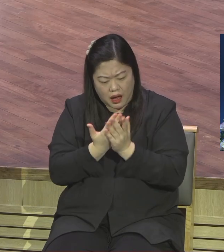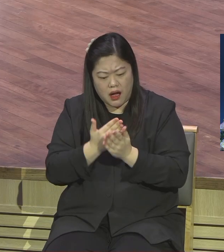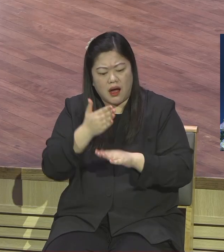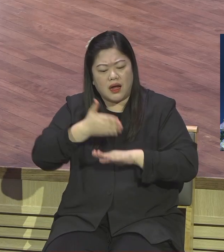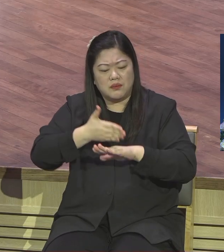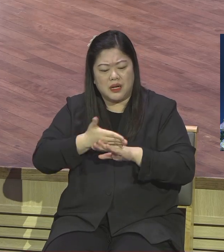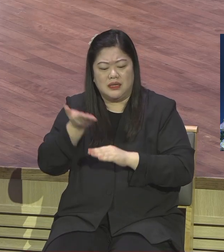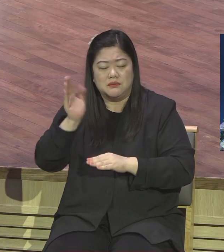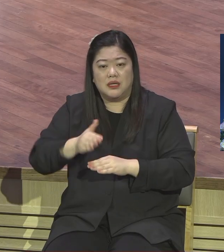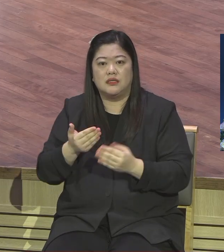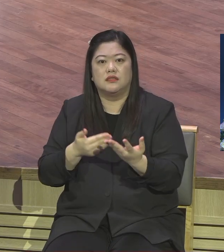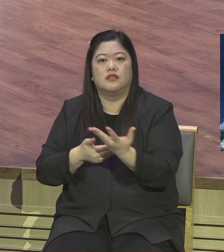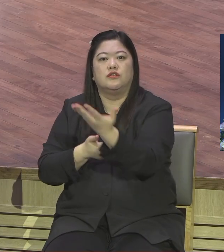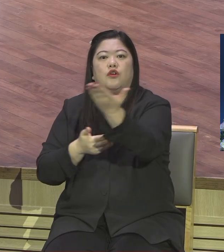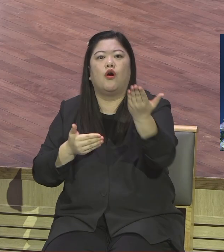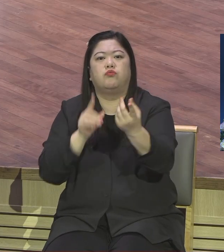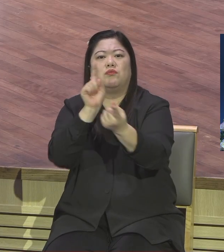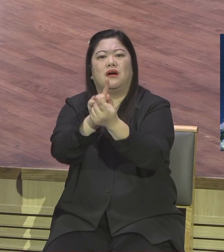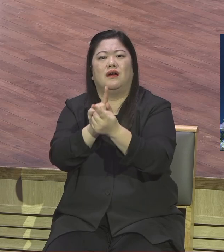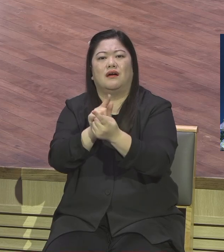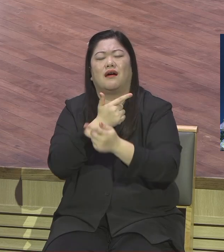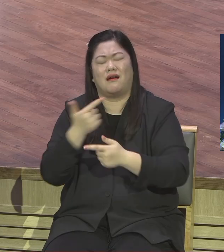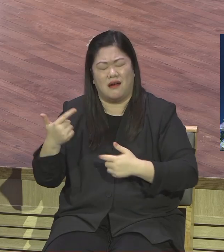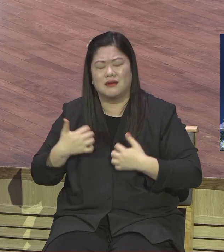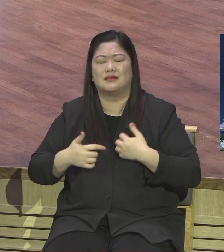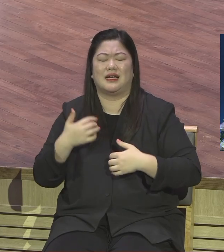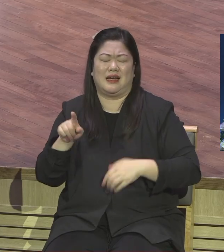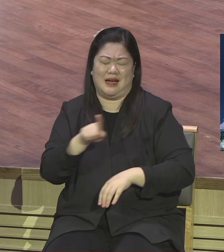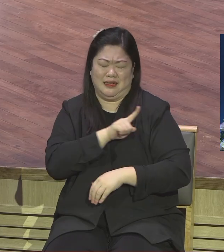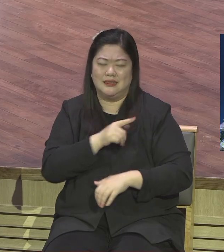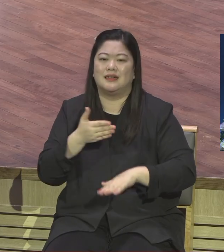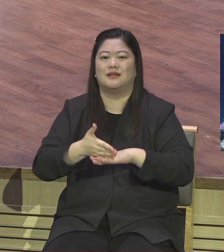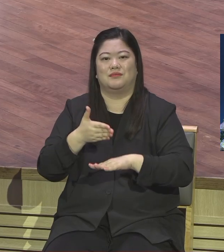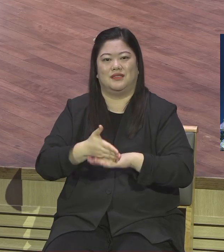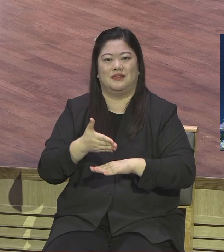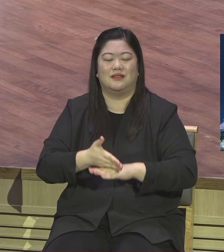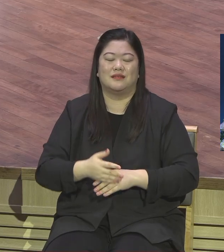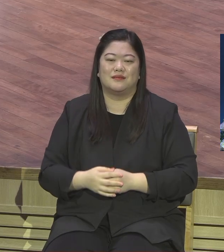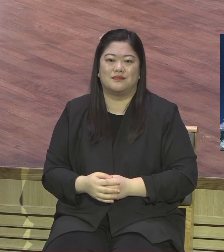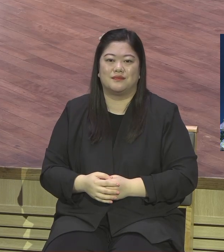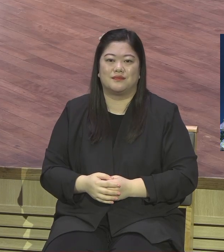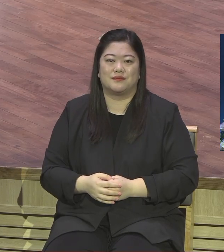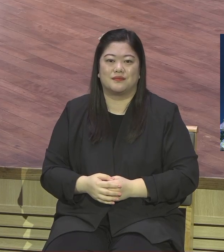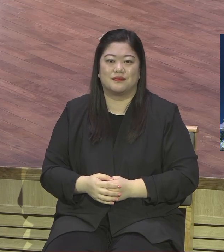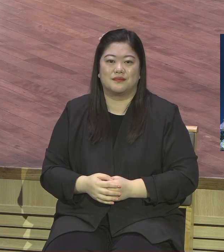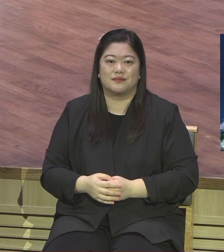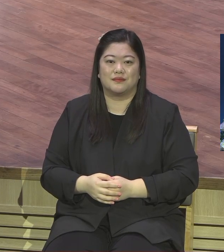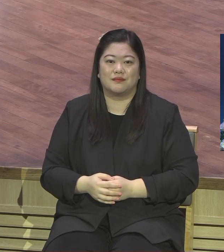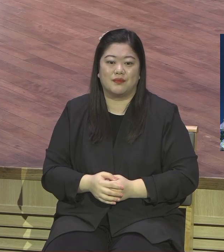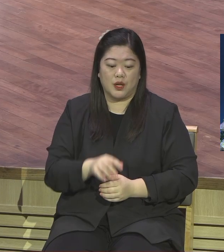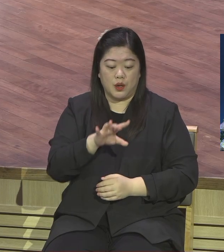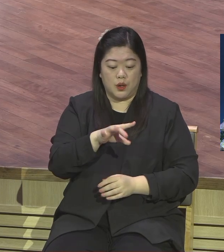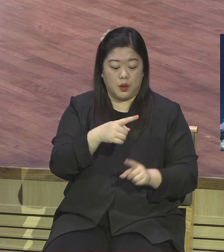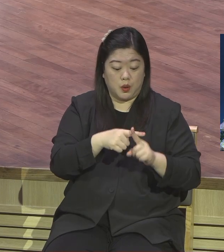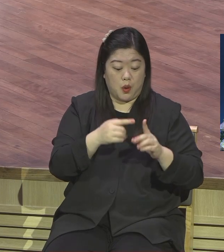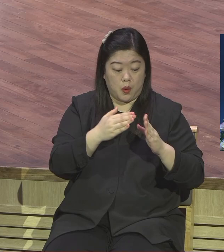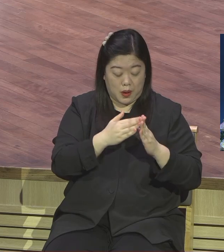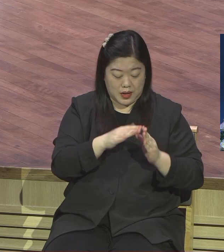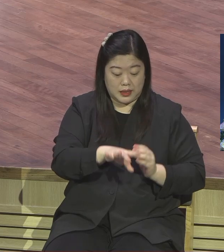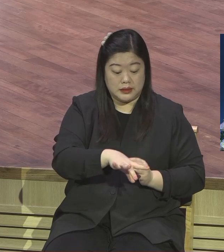그리고 이 33년 동안 거의 우리가 한 것이 뭐냐 개척하고 2년 만에 건축위원회가